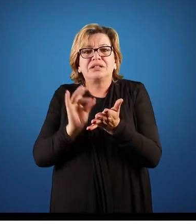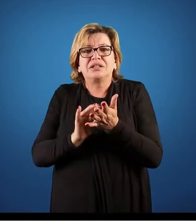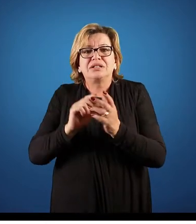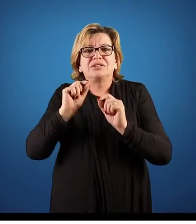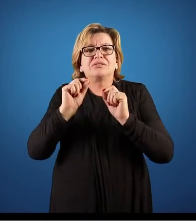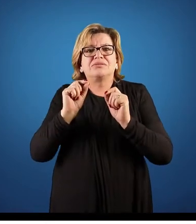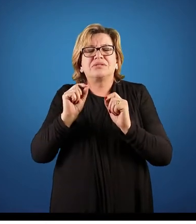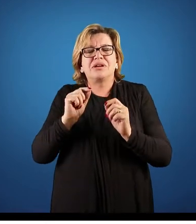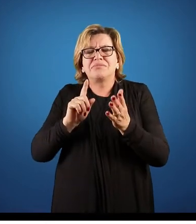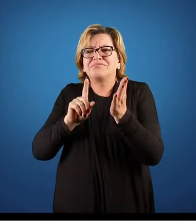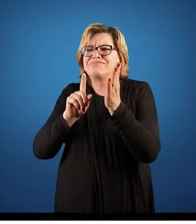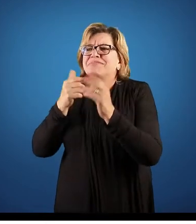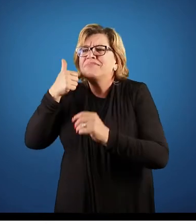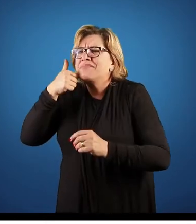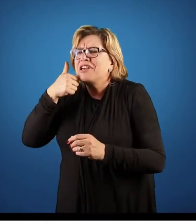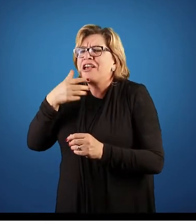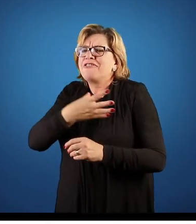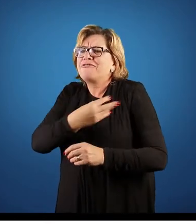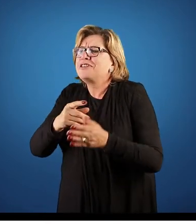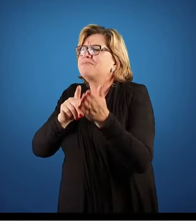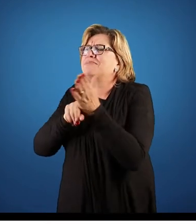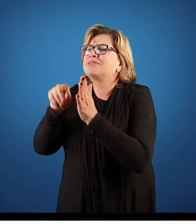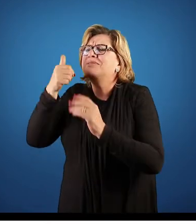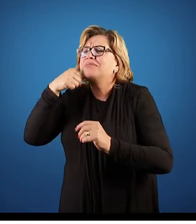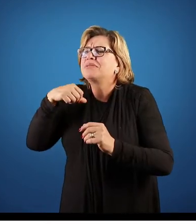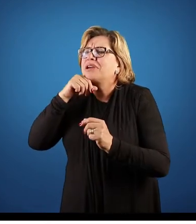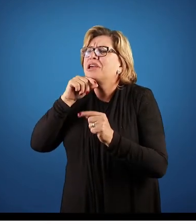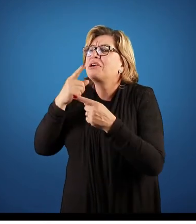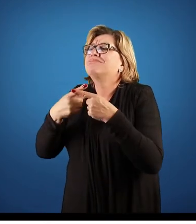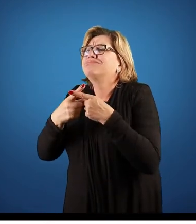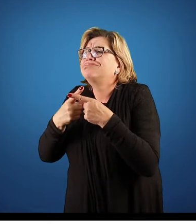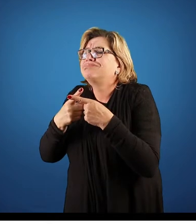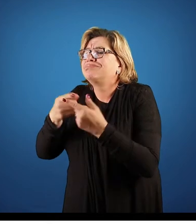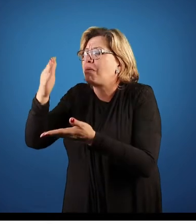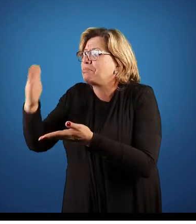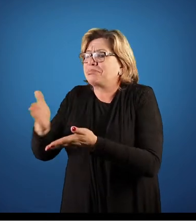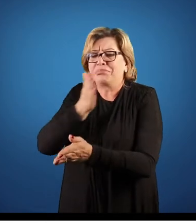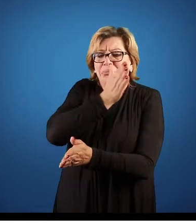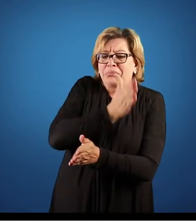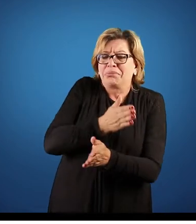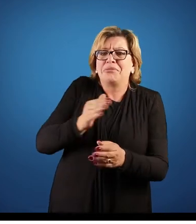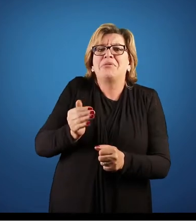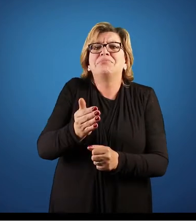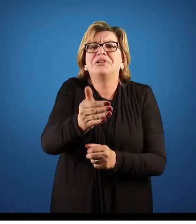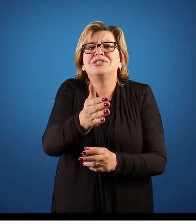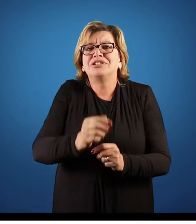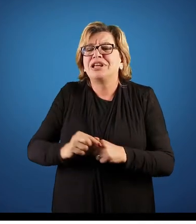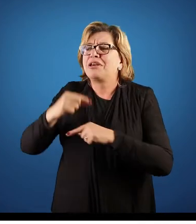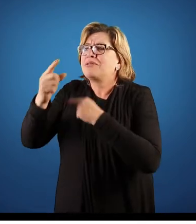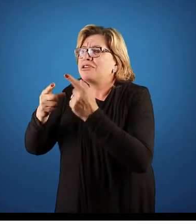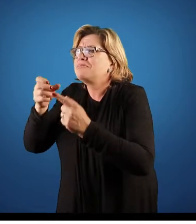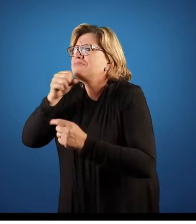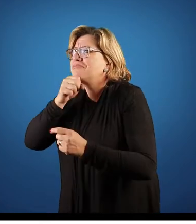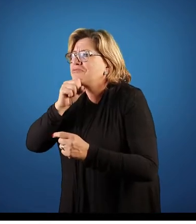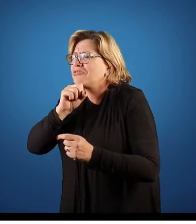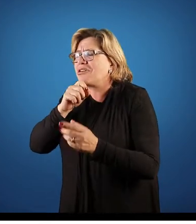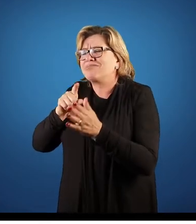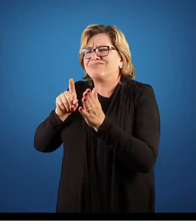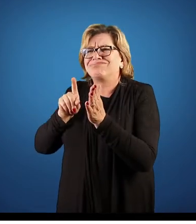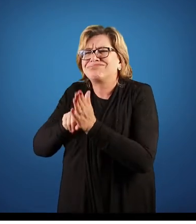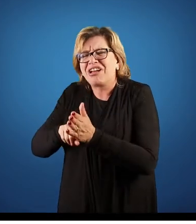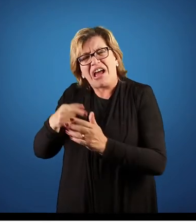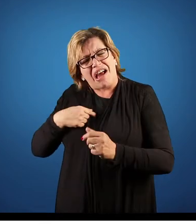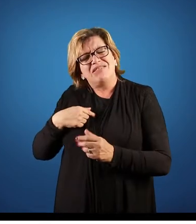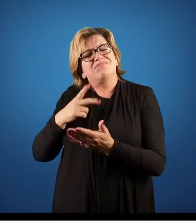foi uma pergunta que a filha fez para a mãe, a mãe não sabia, perguntou para a avó, a avó falou, olha, eu